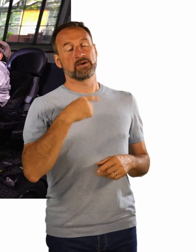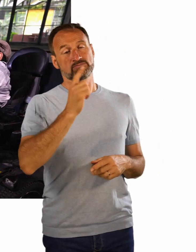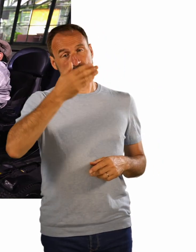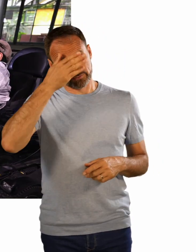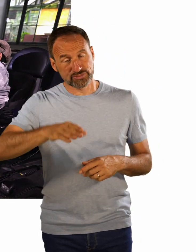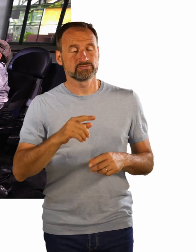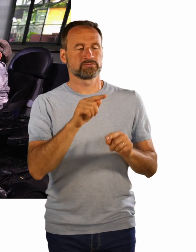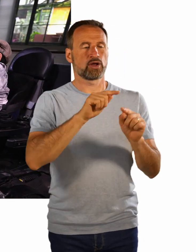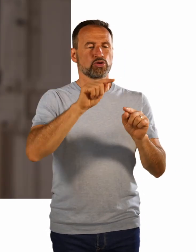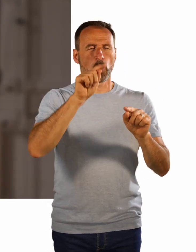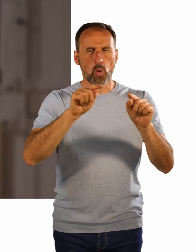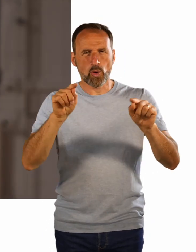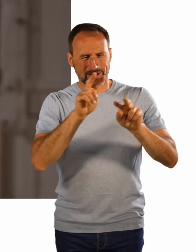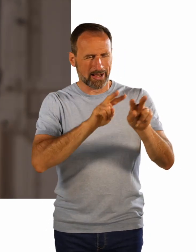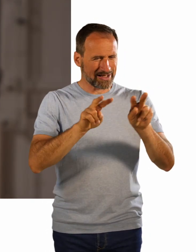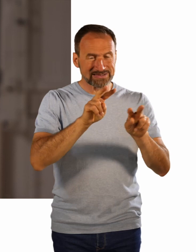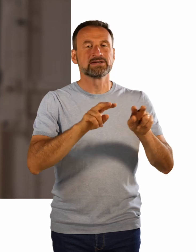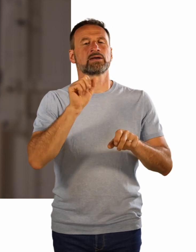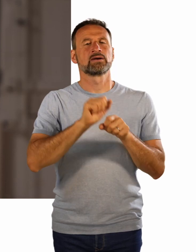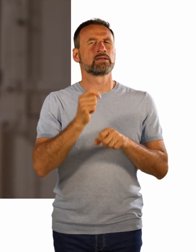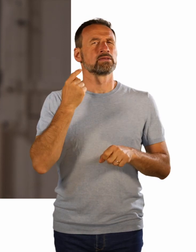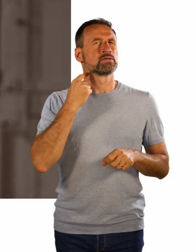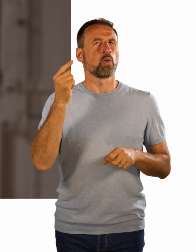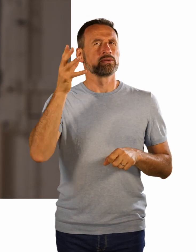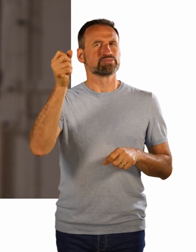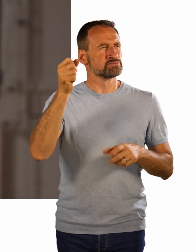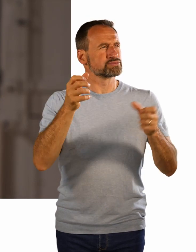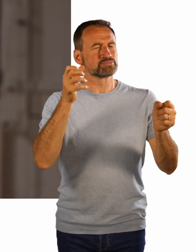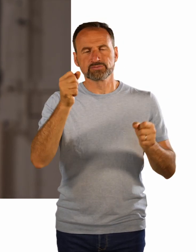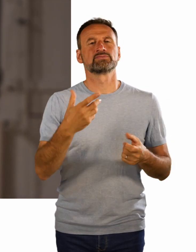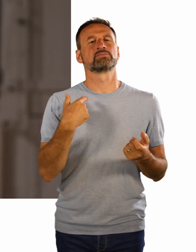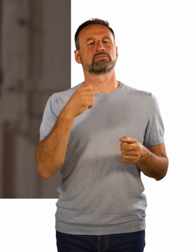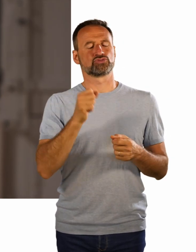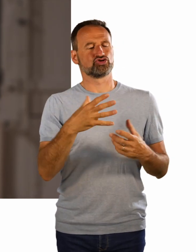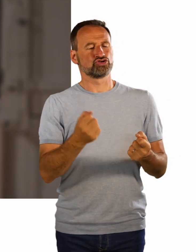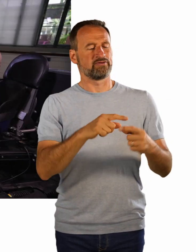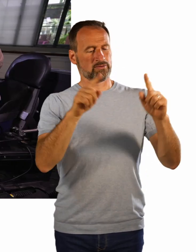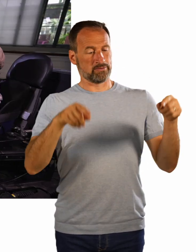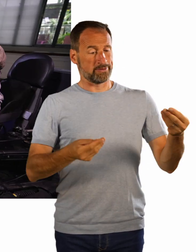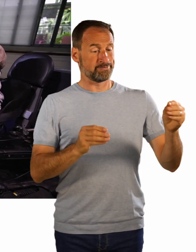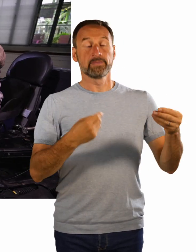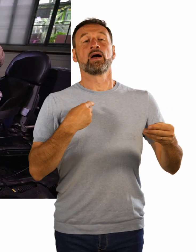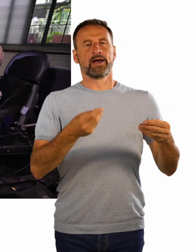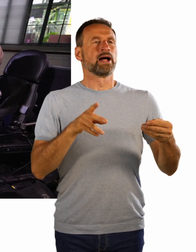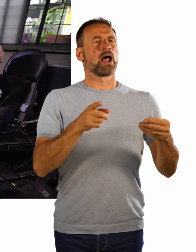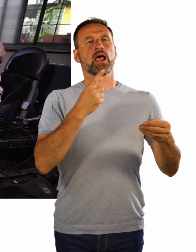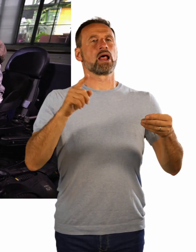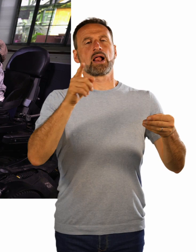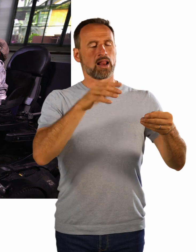können, man muss vom Blatt singen können und so weiter. Und die Aufnahmeprüfungen sind halt sehr hart. Das finde ich aber auch gut, dass es halt für jeden Menschen